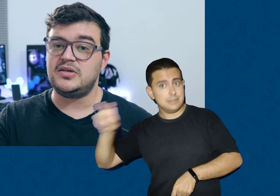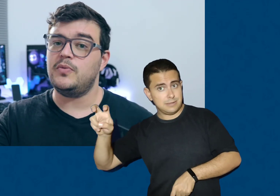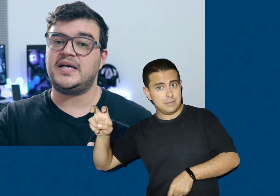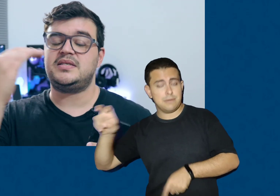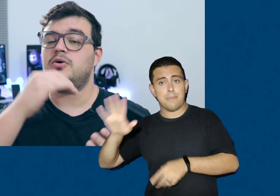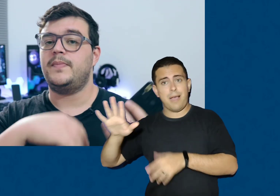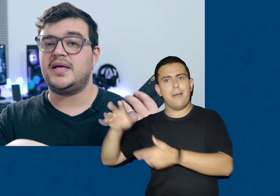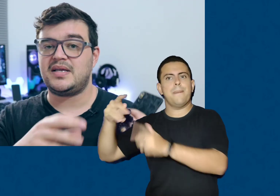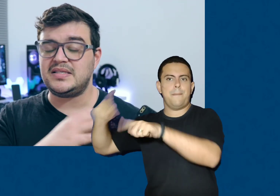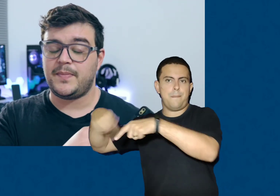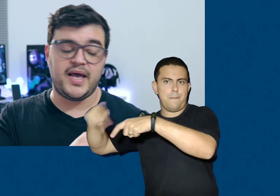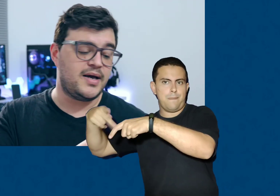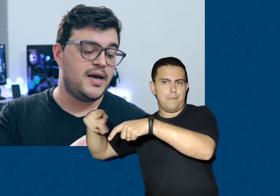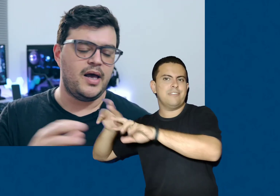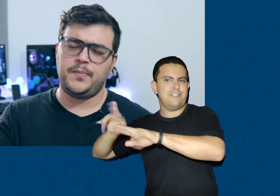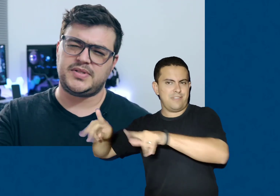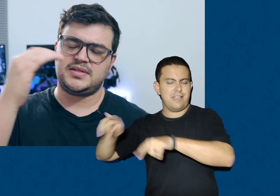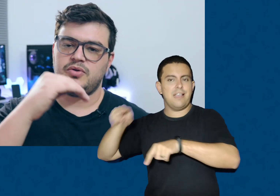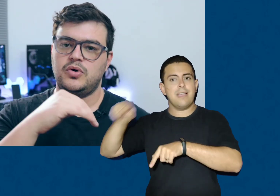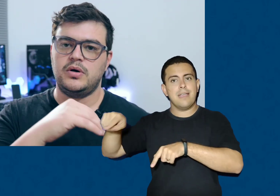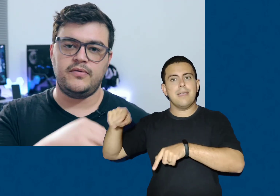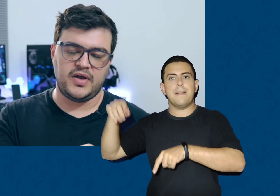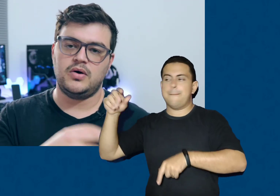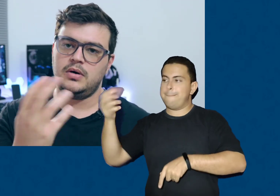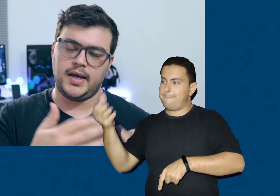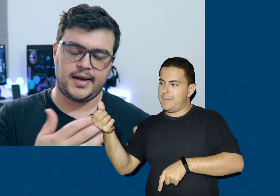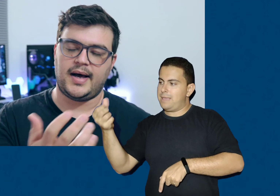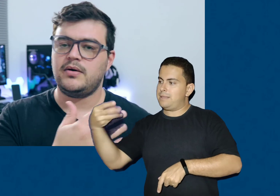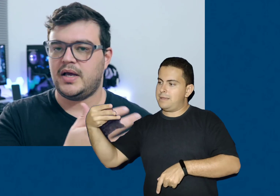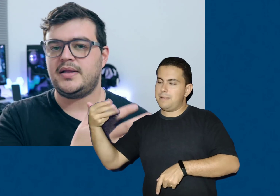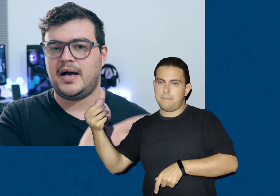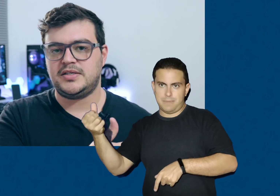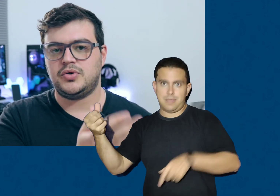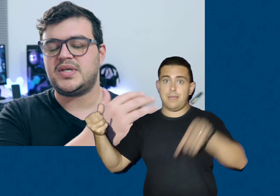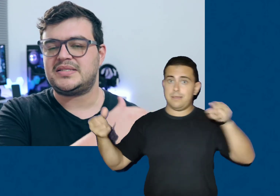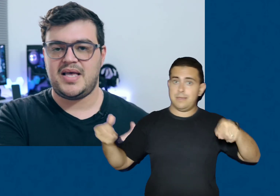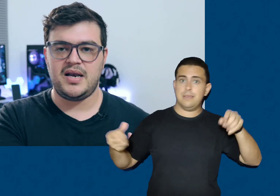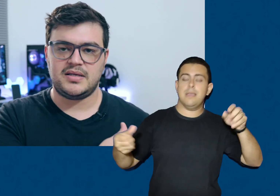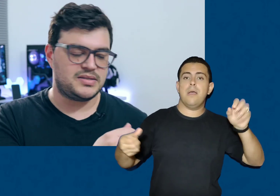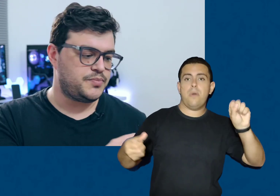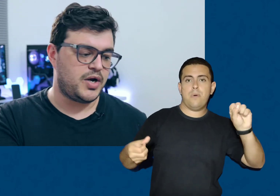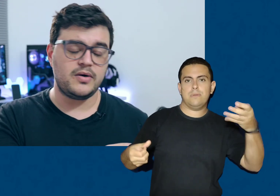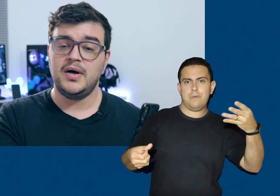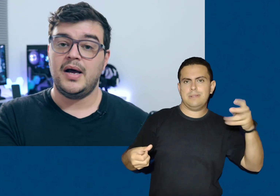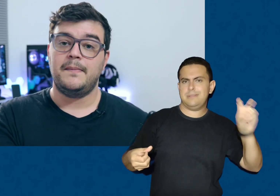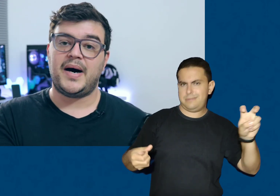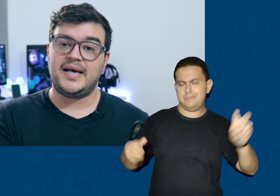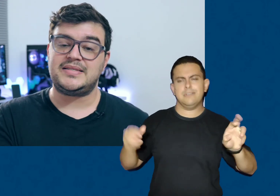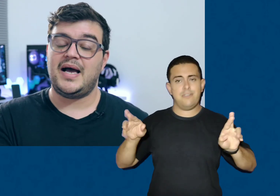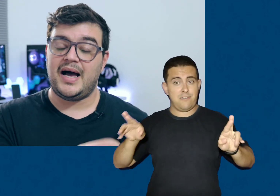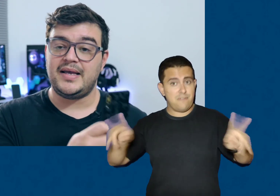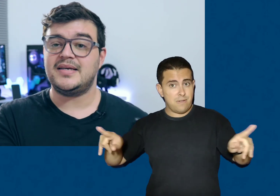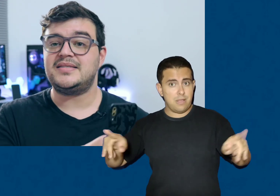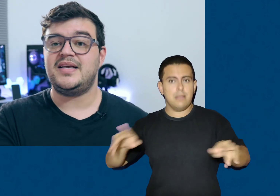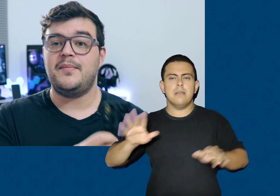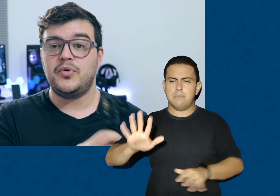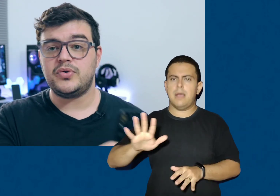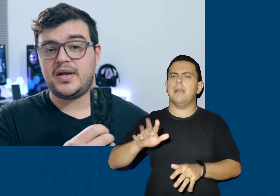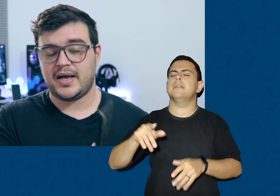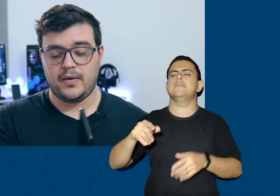mas sim o 636, é um processador inferior, é claro, de outra série da Snapdragon, mas ainda assim é muito legal,